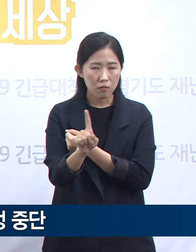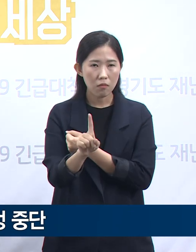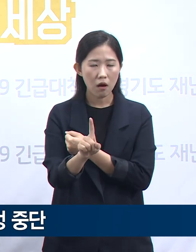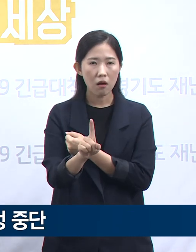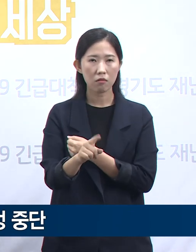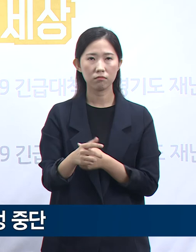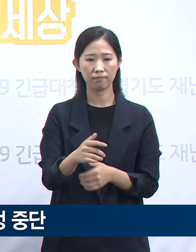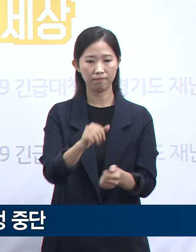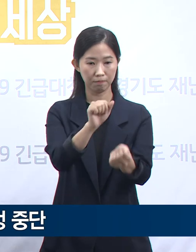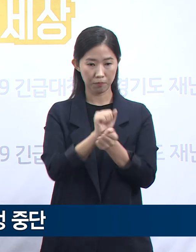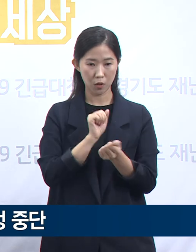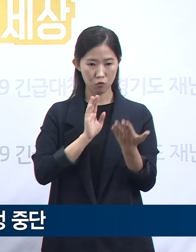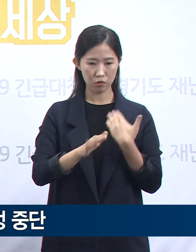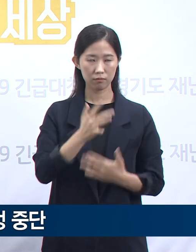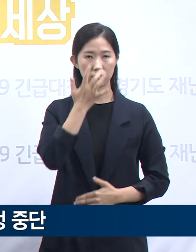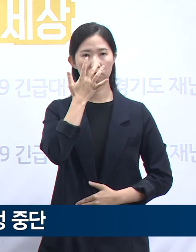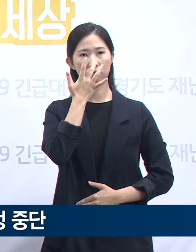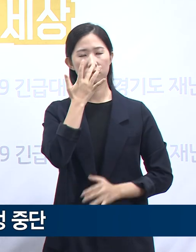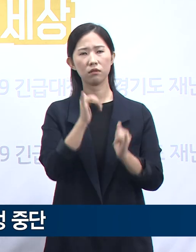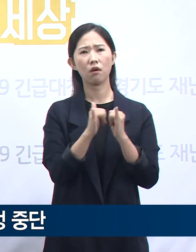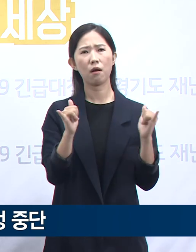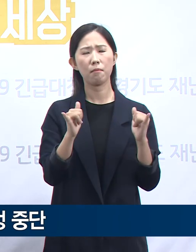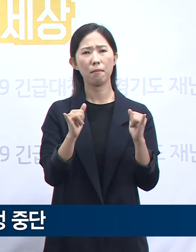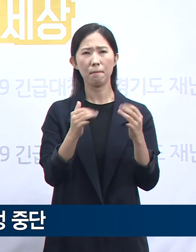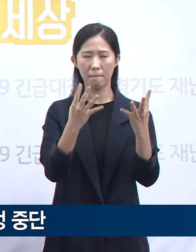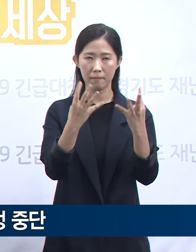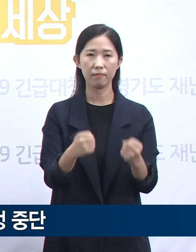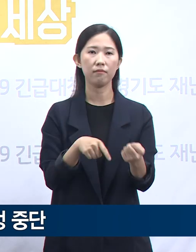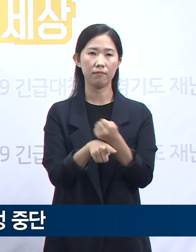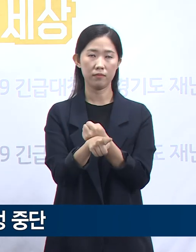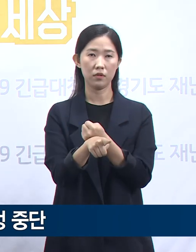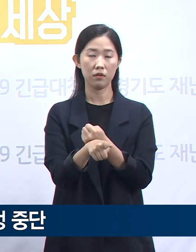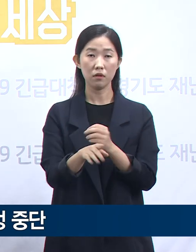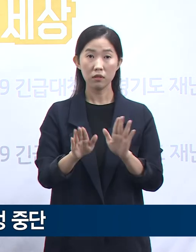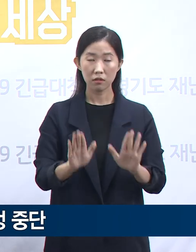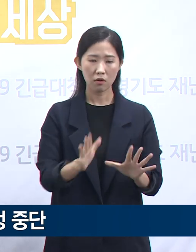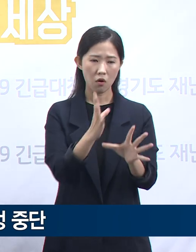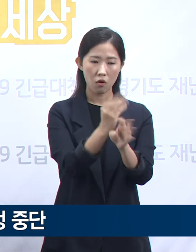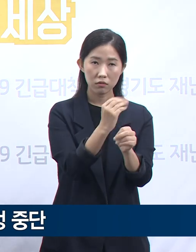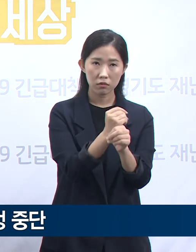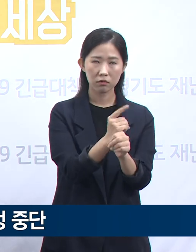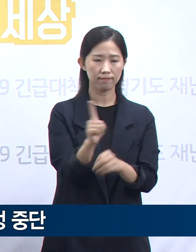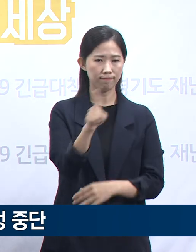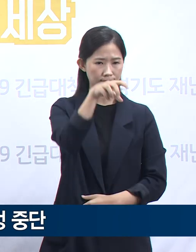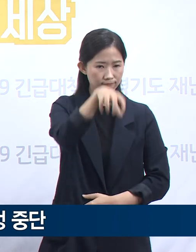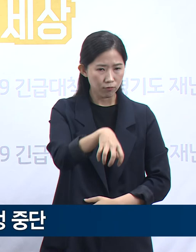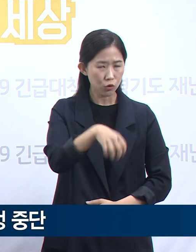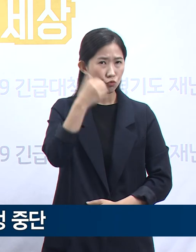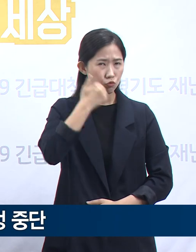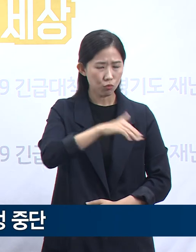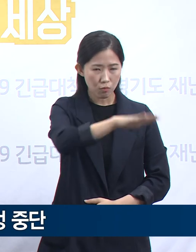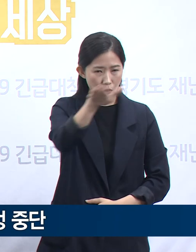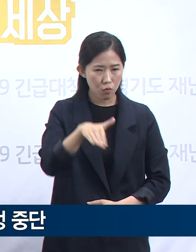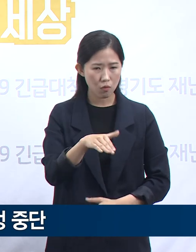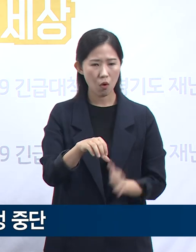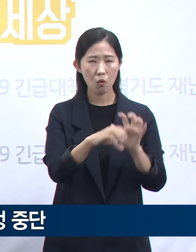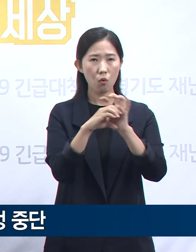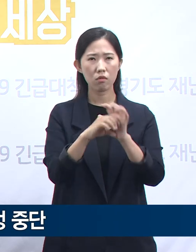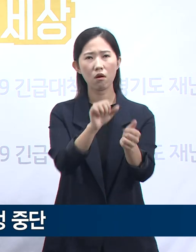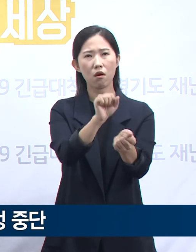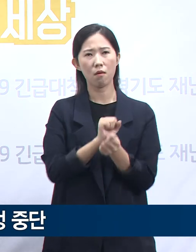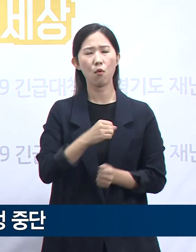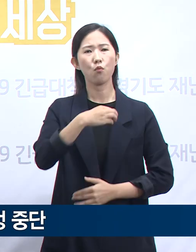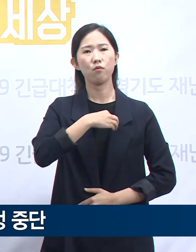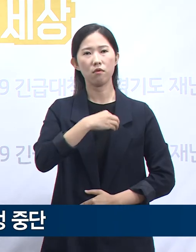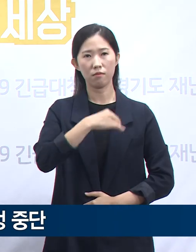경고라고 할 수 있습니다. 언제 어디서 누구든지 코로나19에 감염될 수 있음을 유념해 주시기 바라겠습니다. 특히